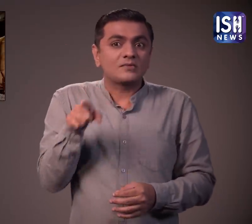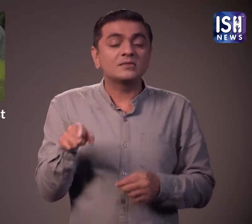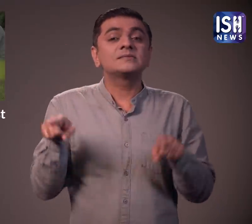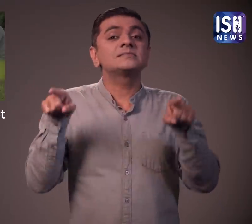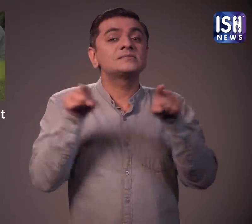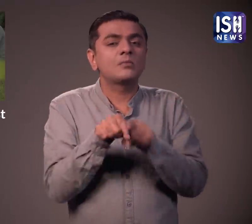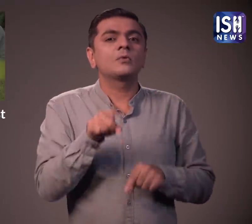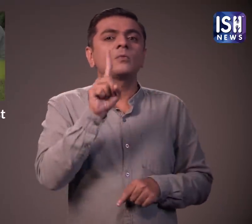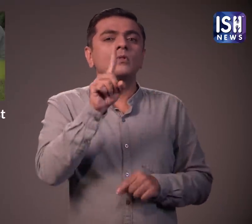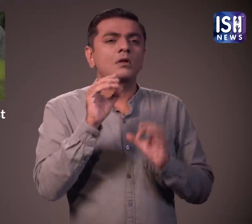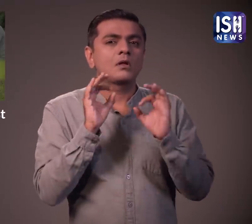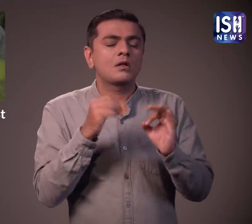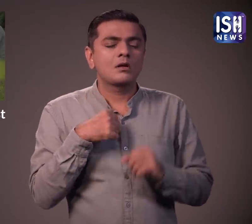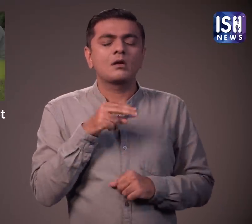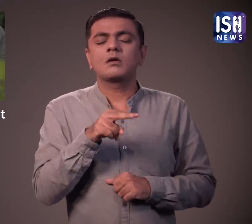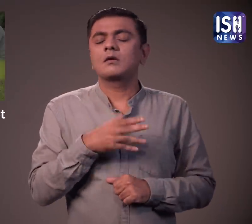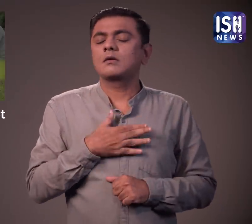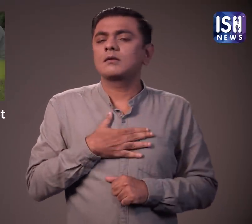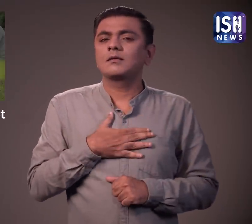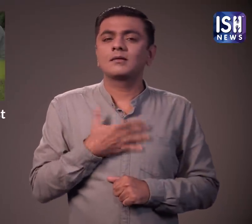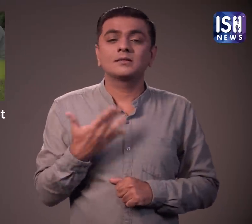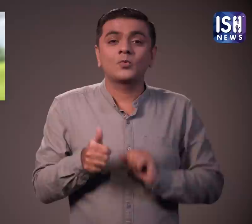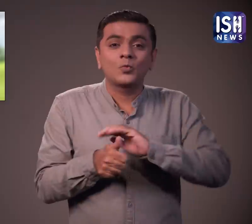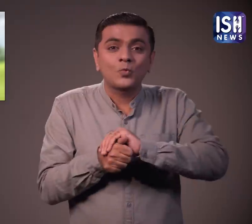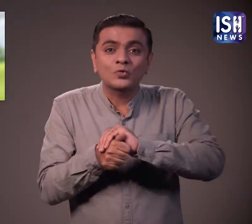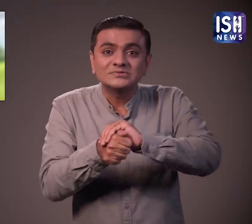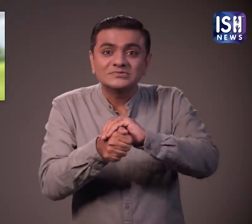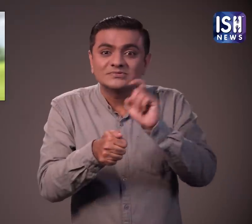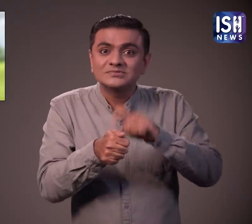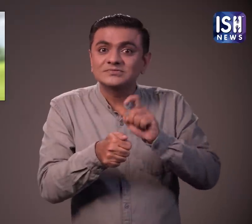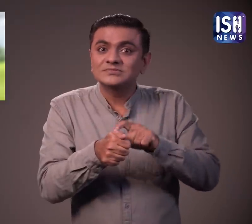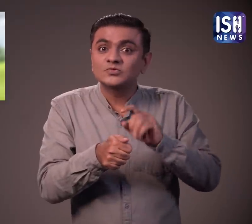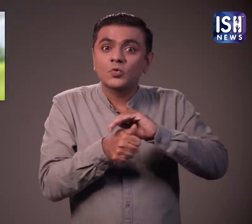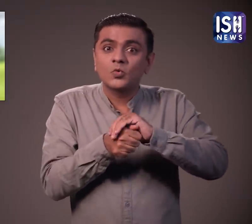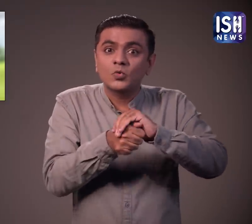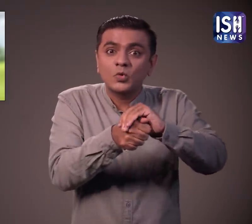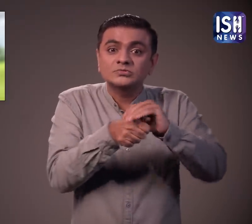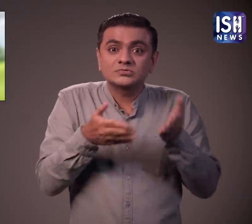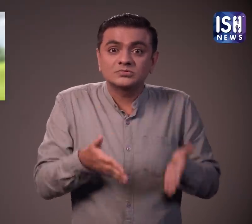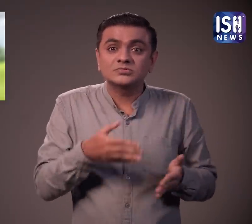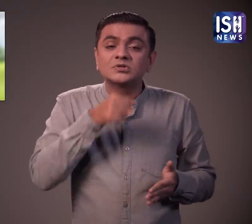इसी तरह एक दिल को छू लेने वाला कच्वा भी है, जिसकी उमर एक सो नब्बे साल है,